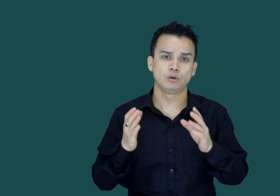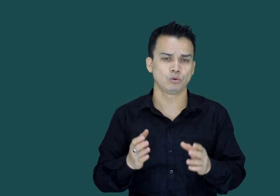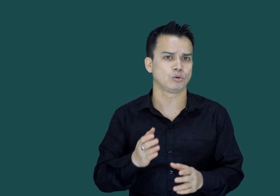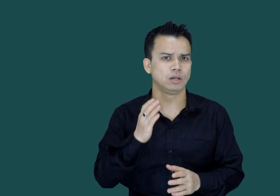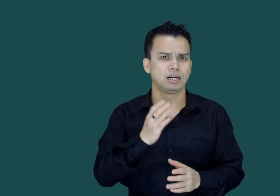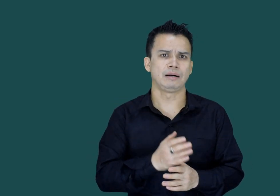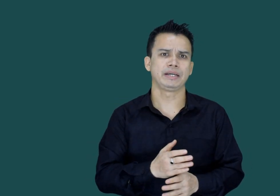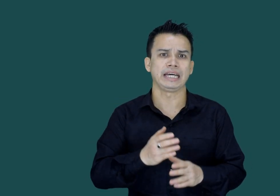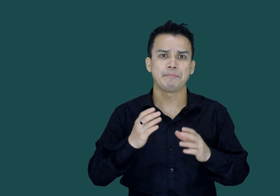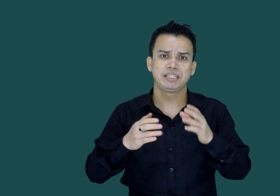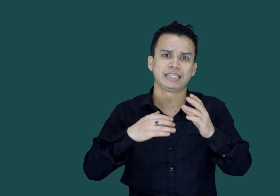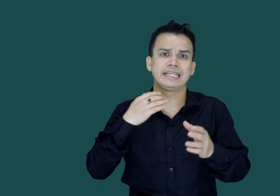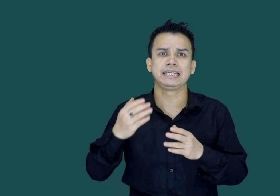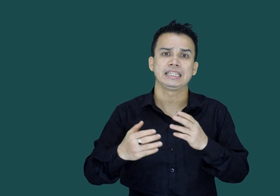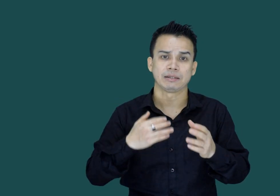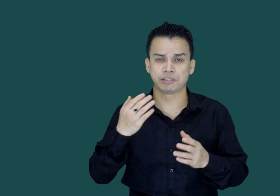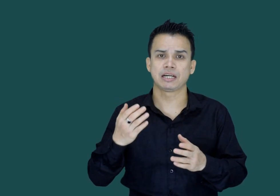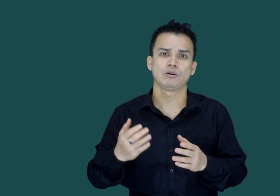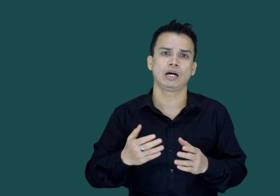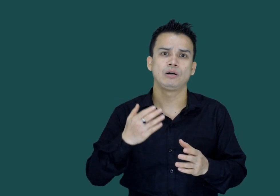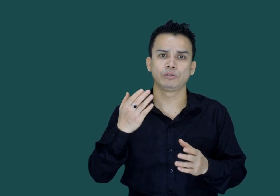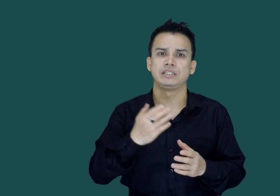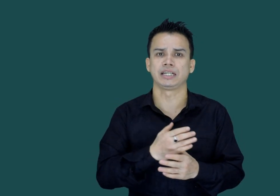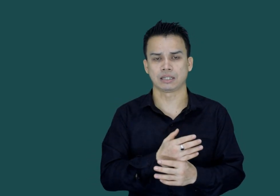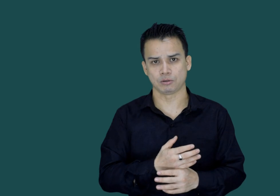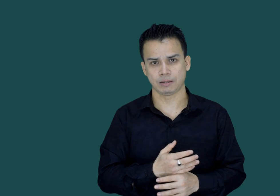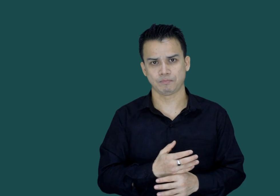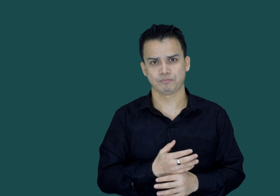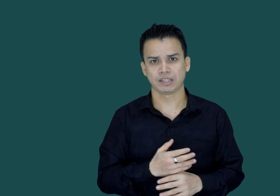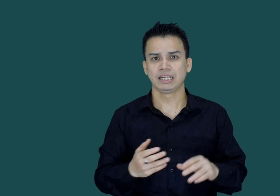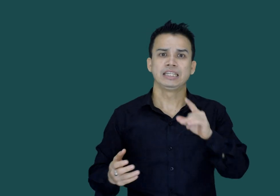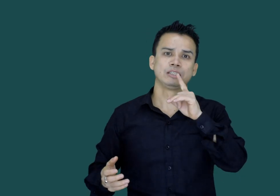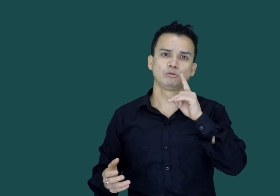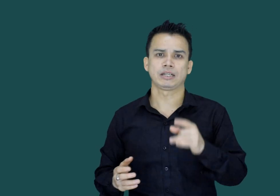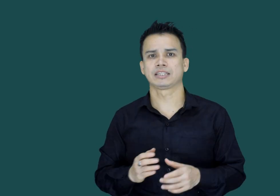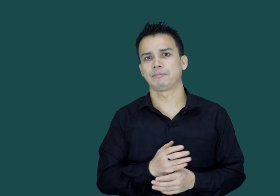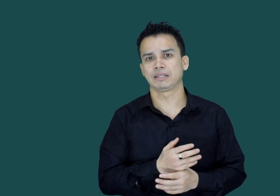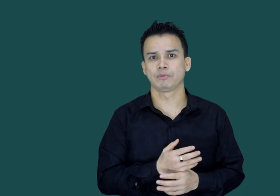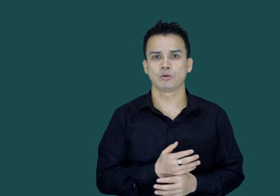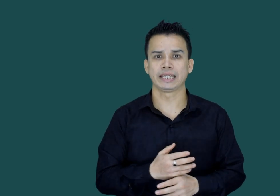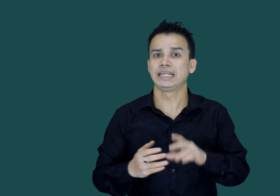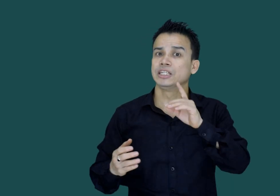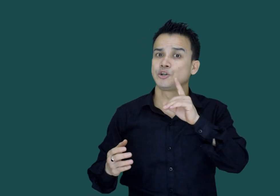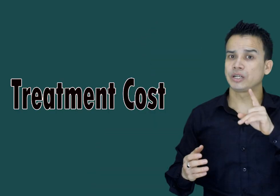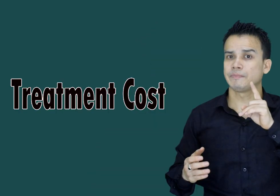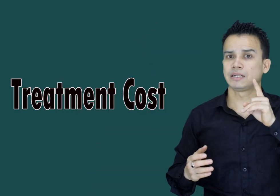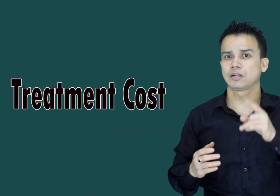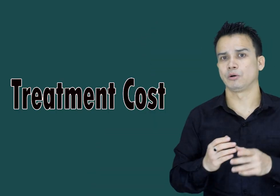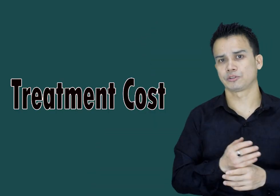لوگوں کو ہمیں ایمپیٹیتی کے لی سمجھنا ہوگا انہیں دیکھنا ہوگا دوسرا اسٹیمبلنگ بلوک ہے ٹھوٹنین خوست